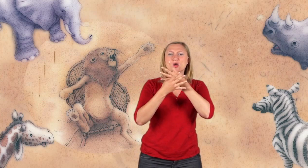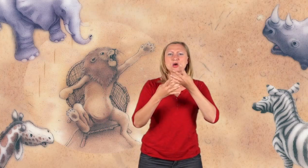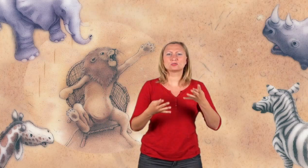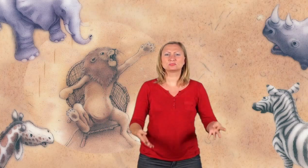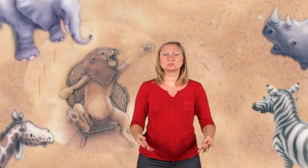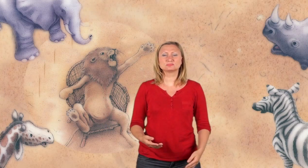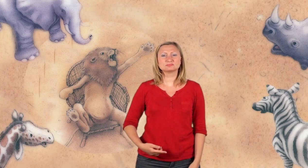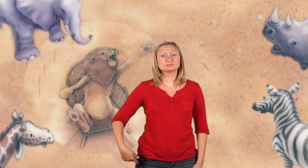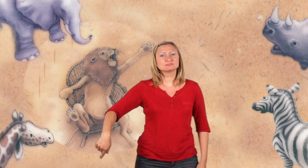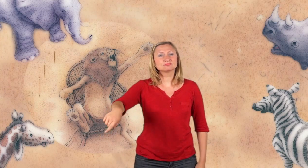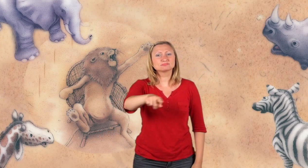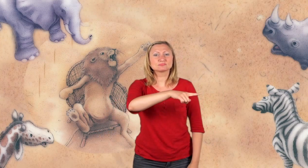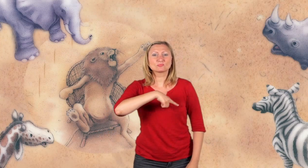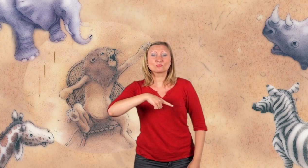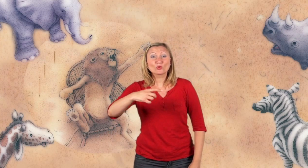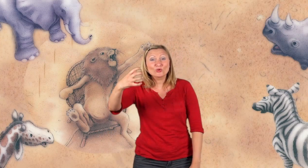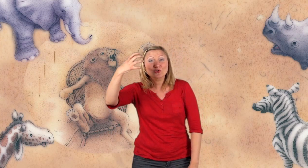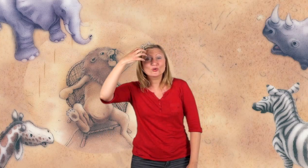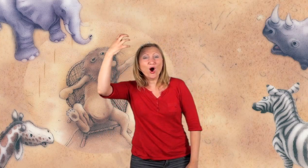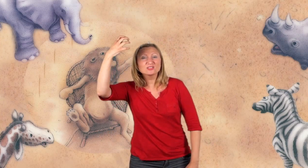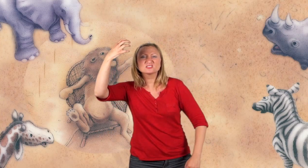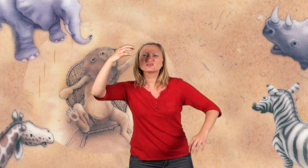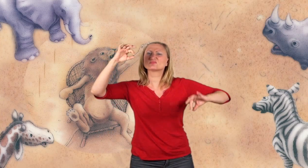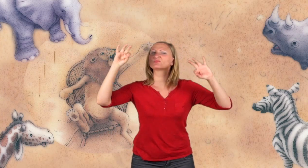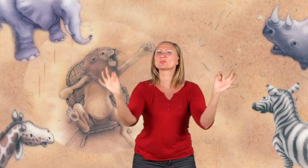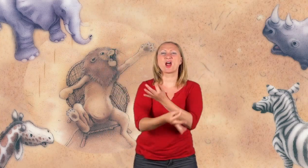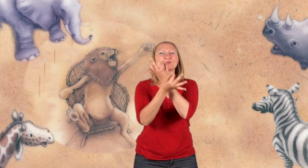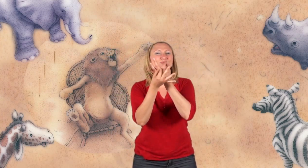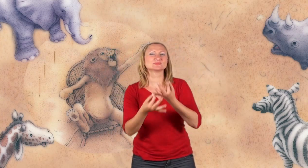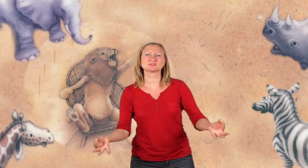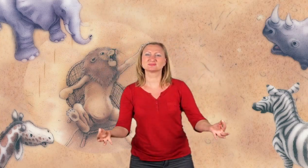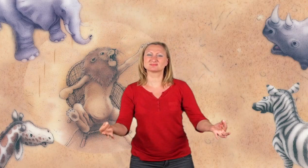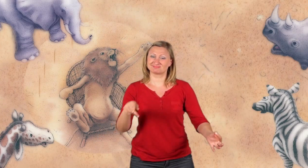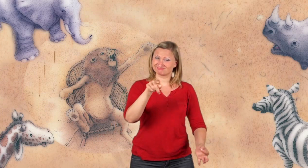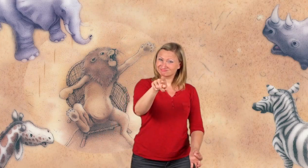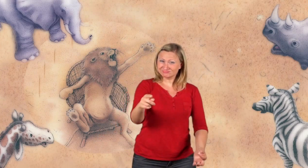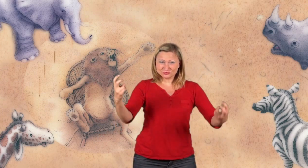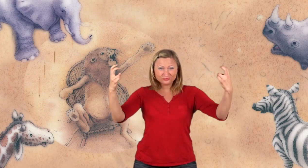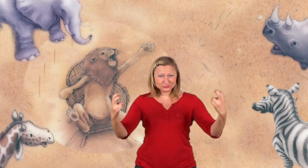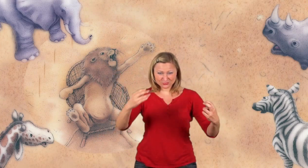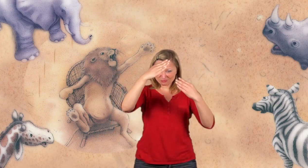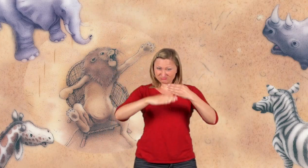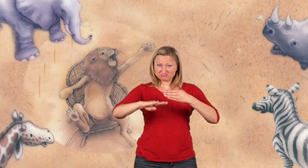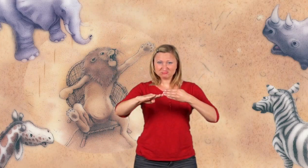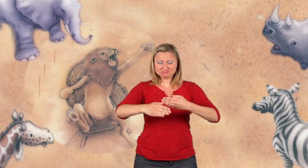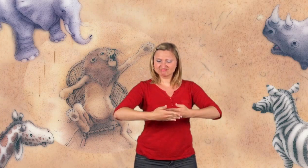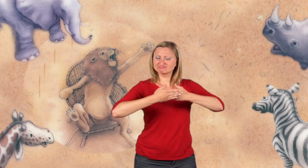Wir brauchen keinen König mehr. Der Thron, der bleibt von nun an leer.